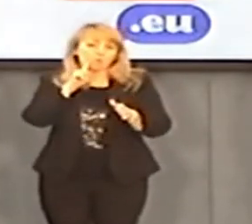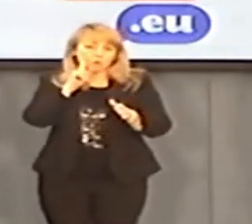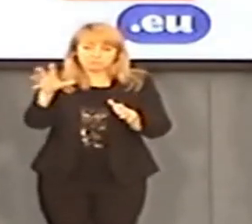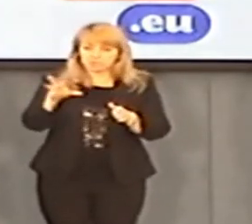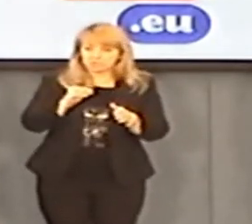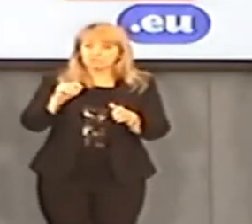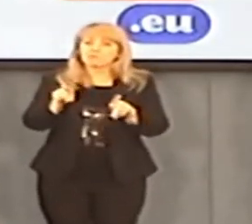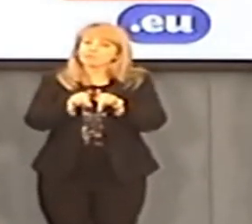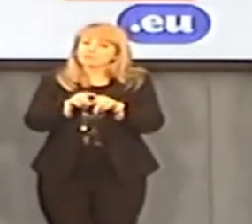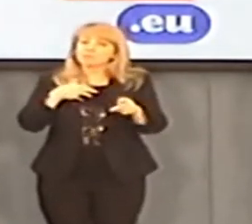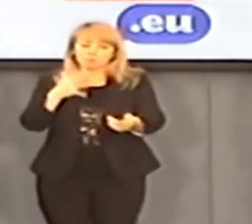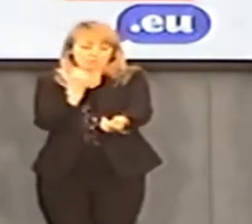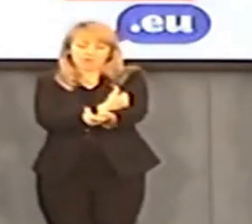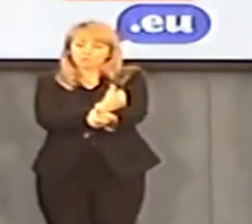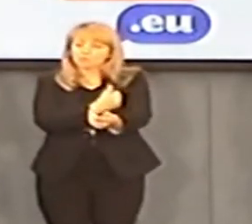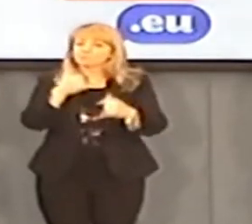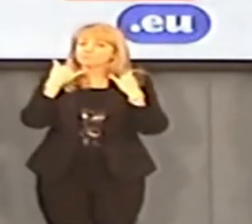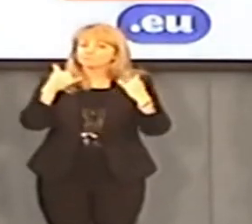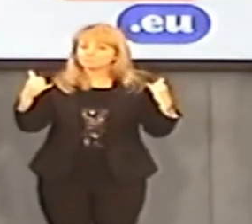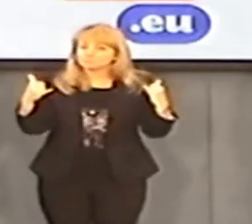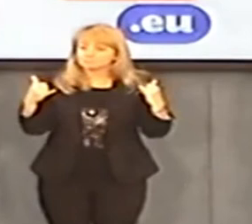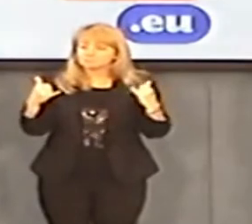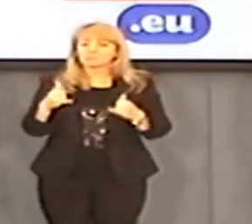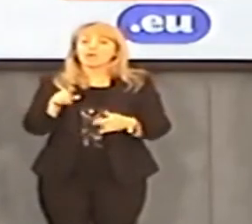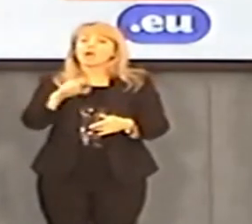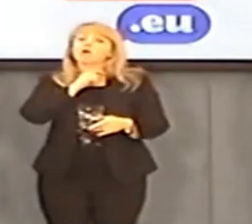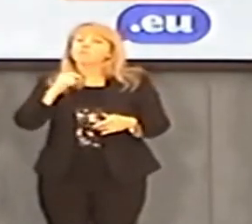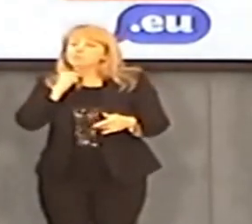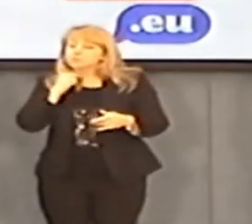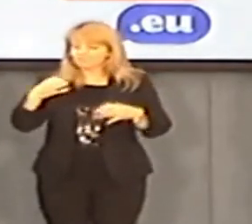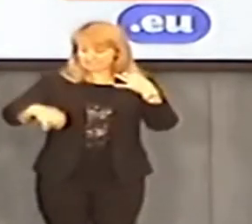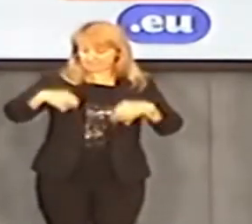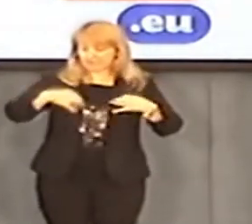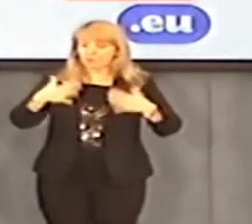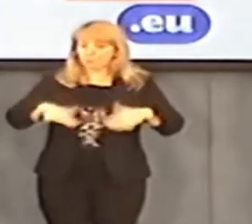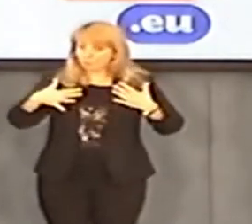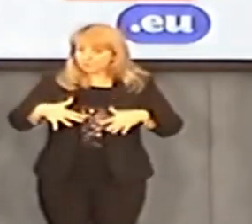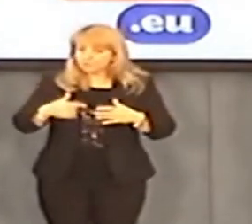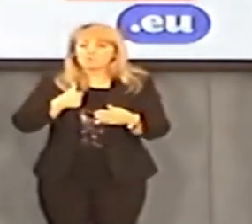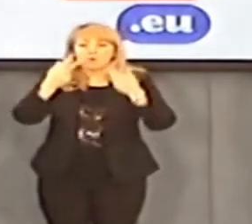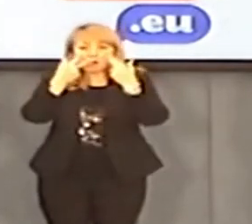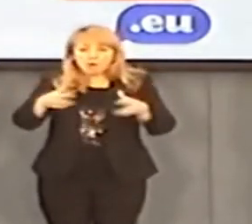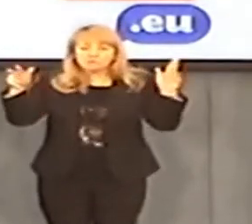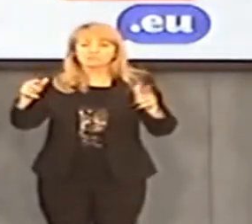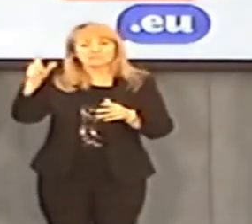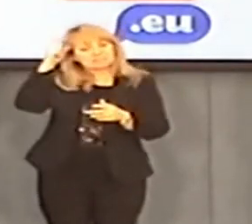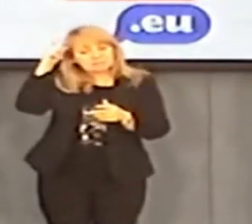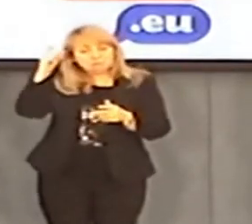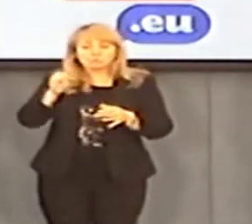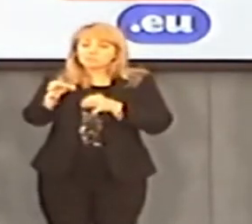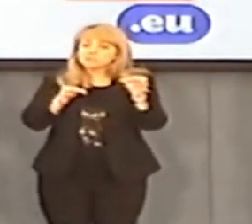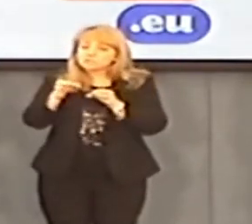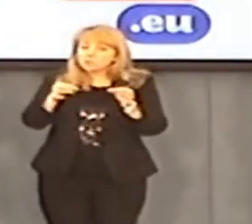młodych chłopców. Według niego poza alkoholem arcybiskup brał też regularnie narkotyki.